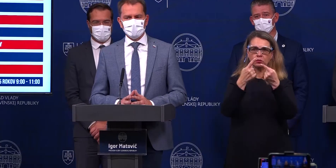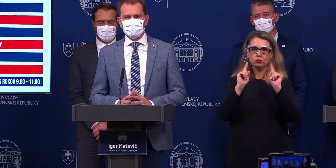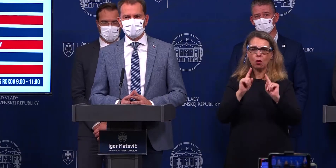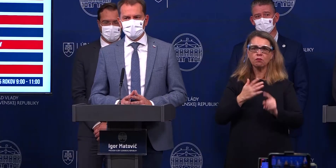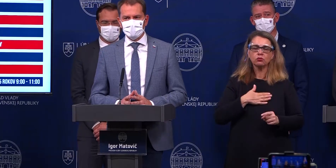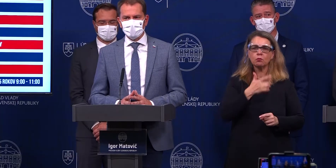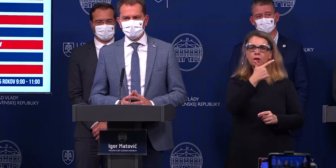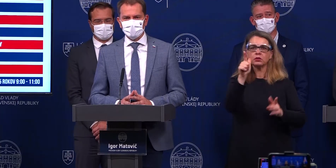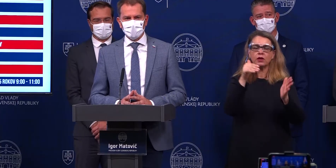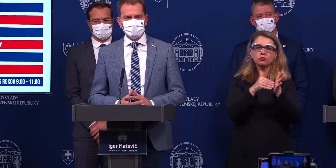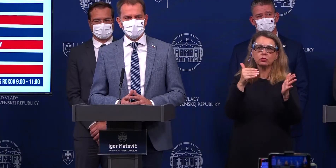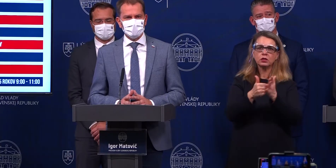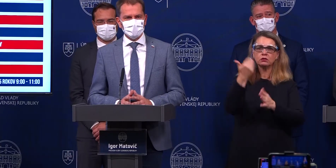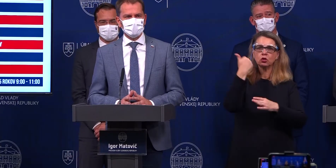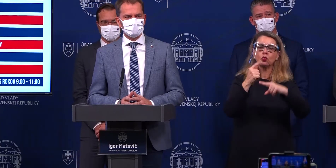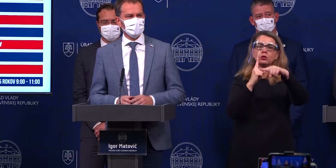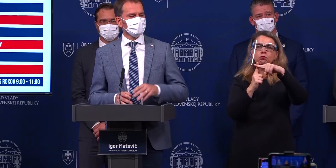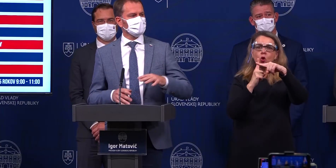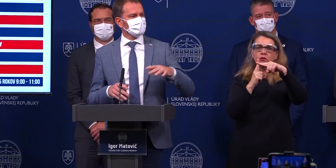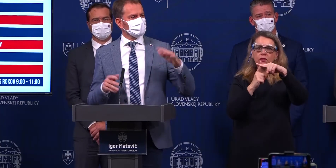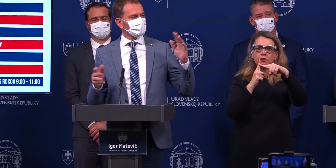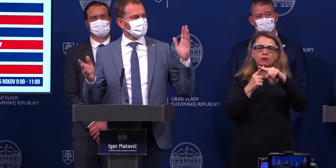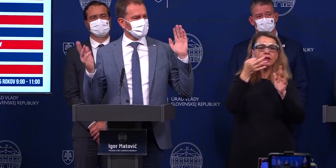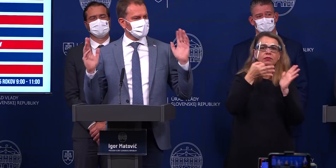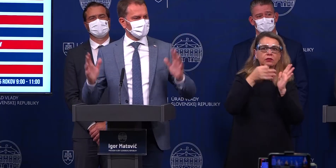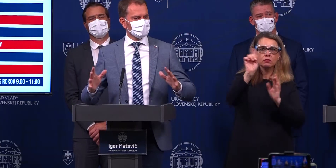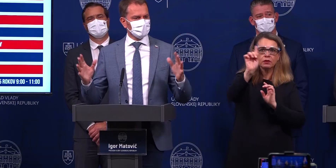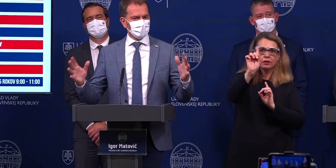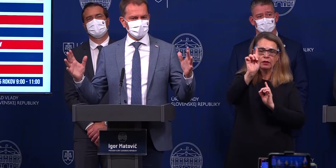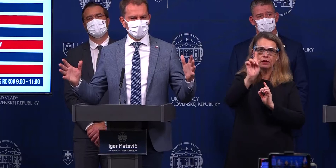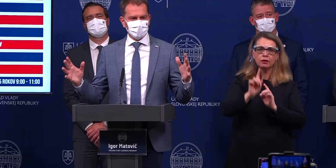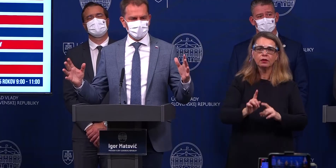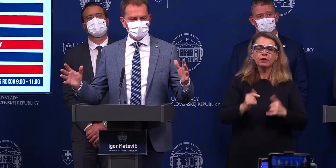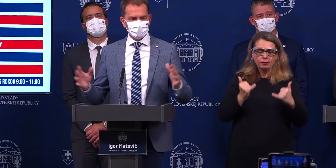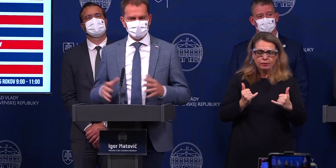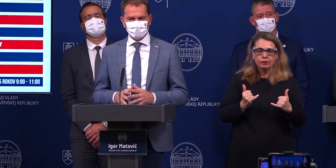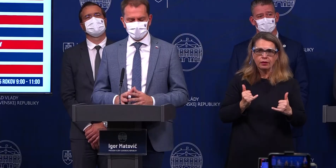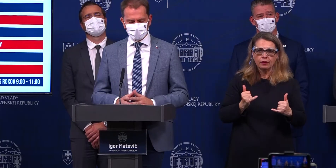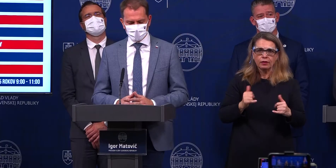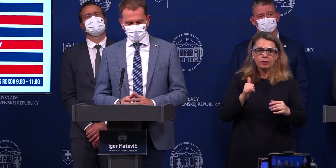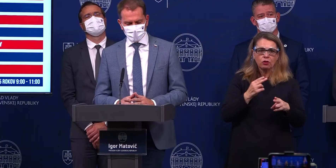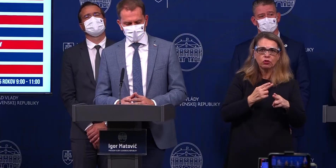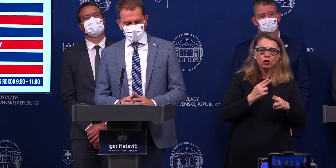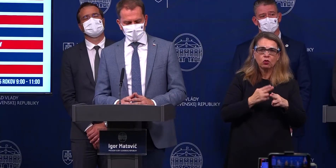približne 200 tisíc ľudí pozitívnych. Nie pozitívne testovaných, že aj v minulosti, aktuálne ešte pozitívnych.